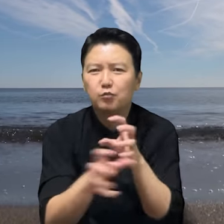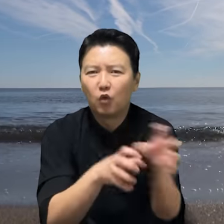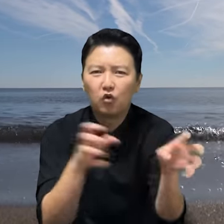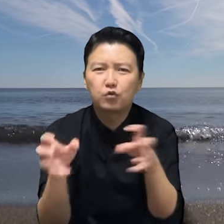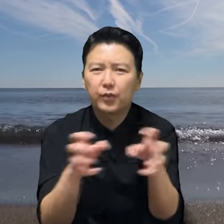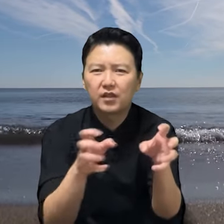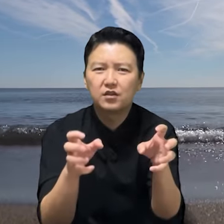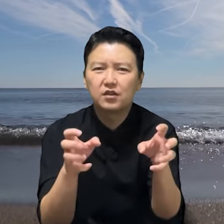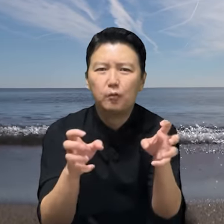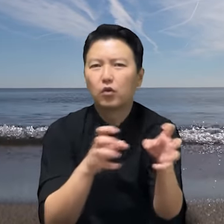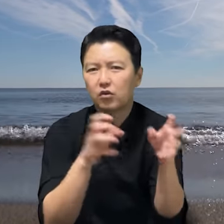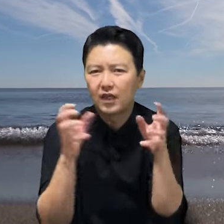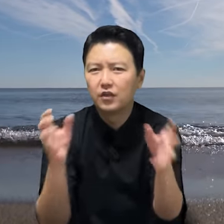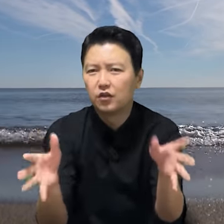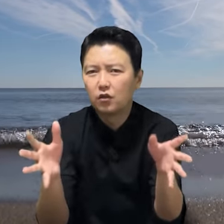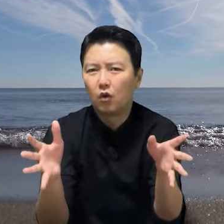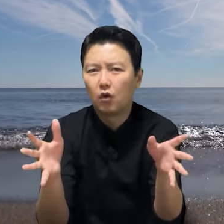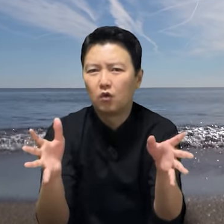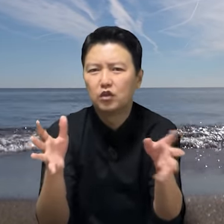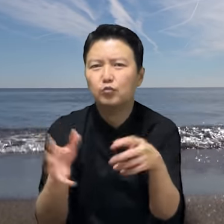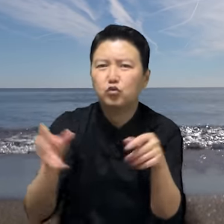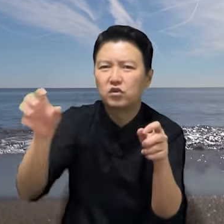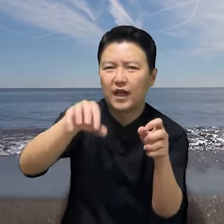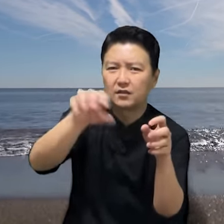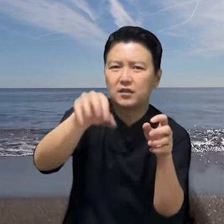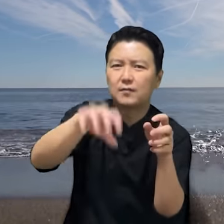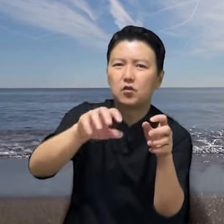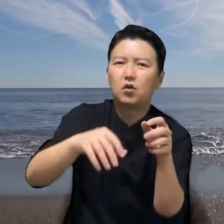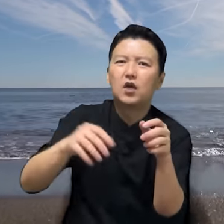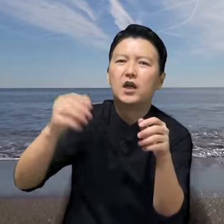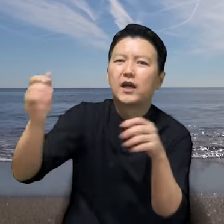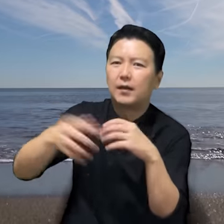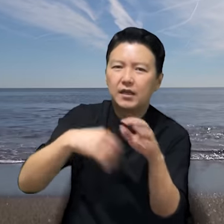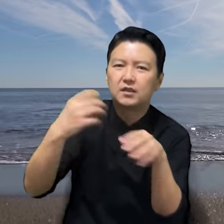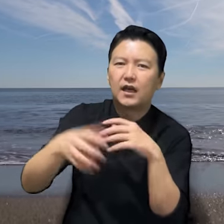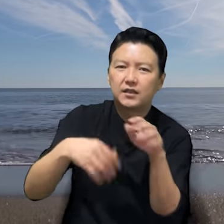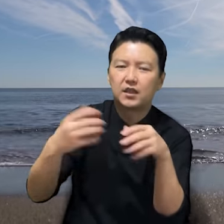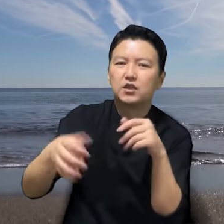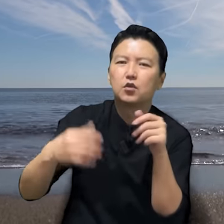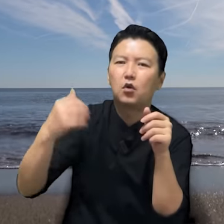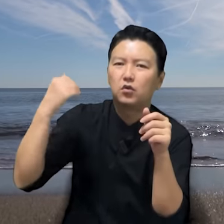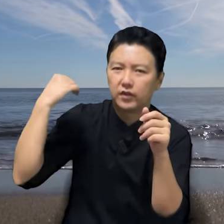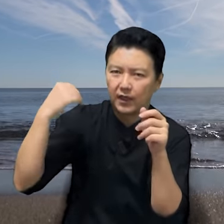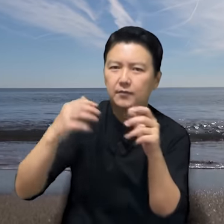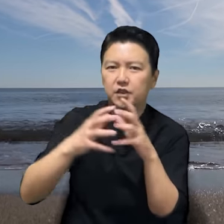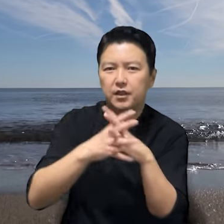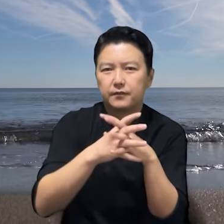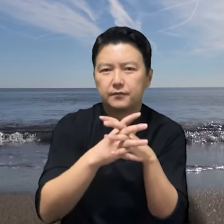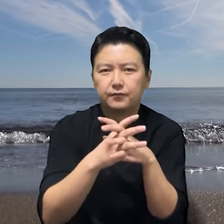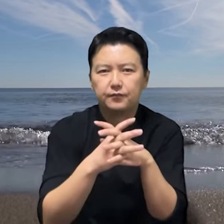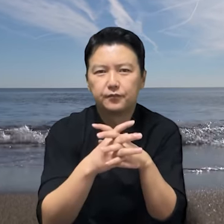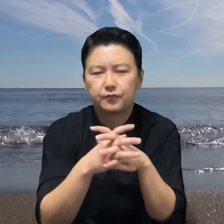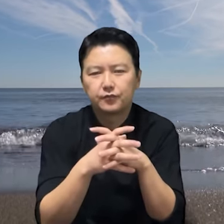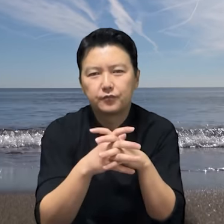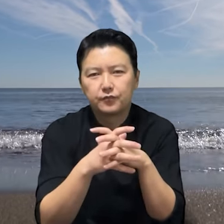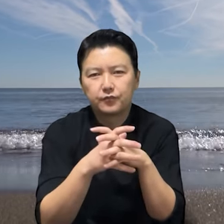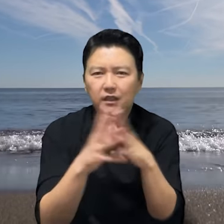모두 빼서 목욕탕에 넣고 물을 가득 담고 가방을 다 챙기고 나갑니다. 이